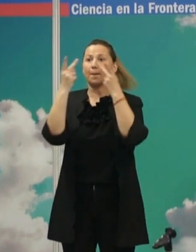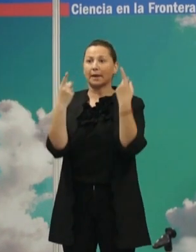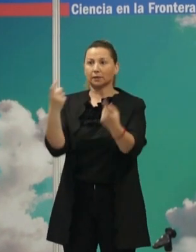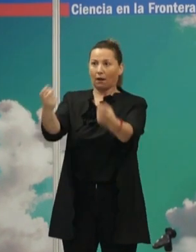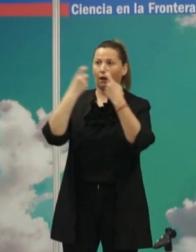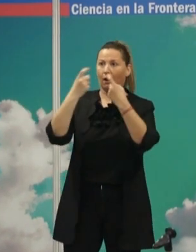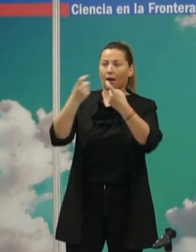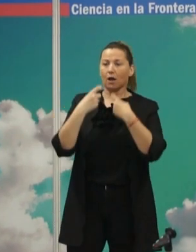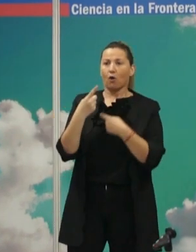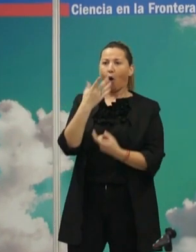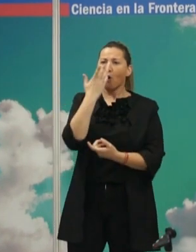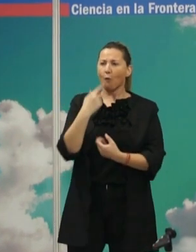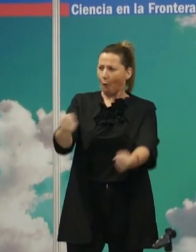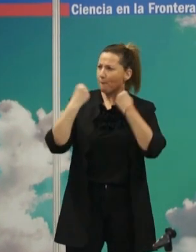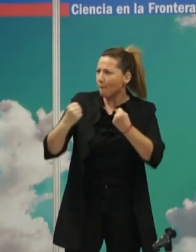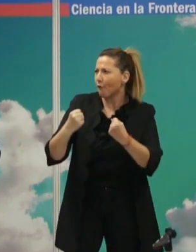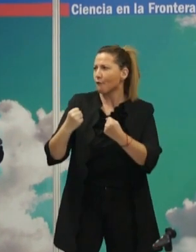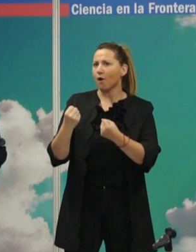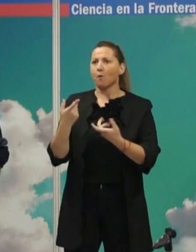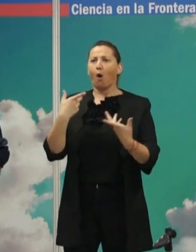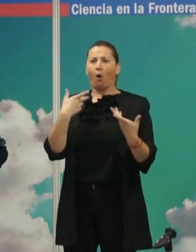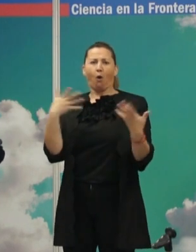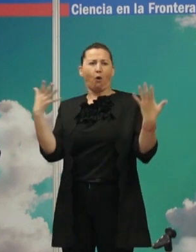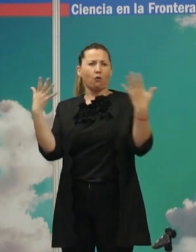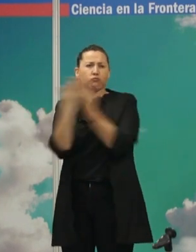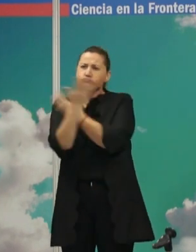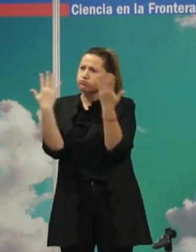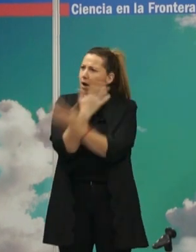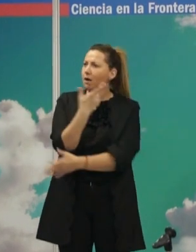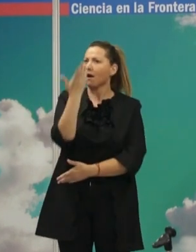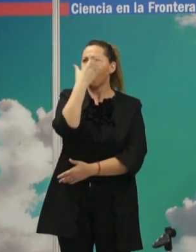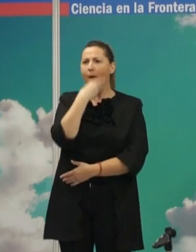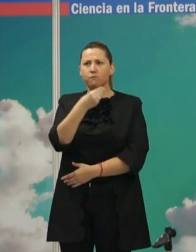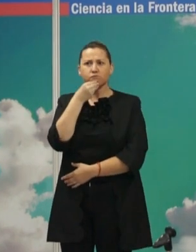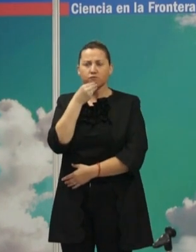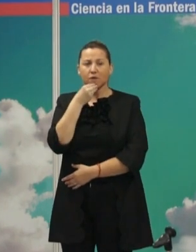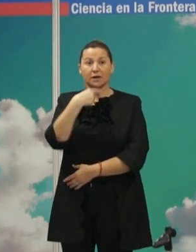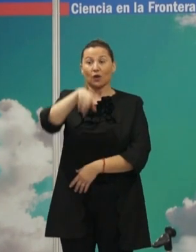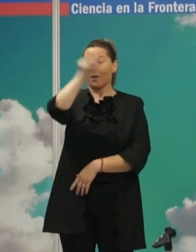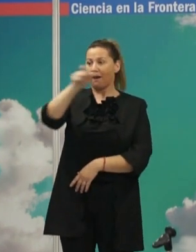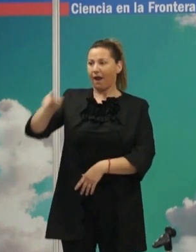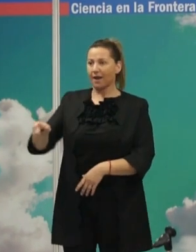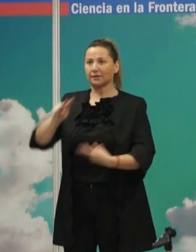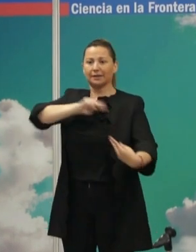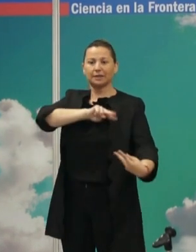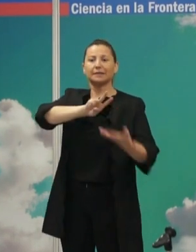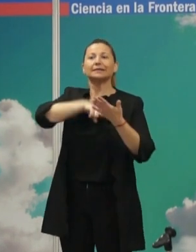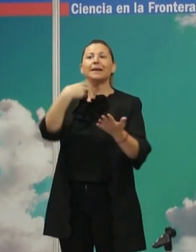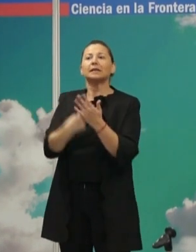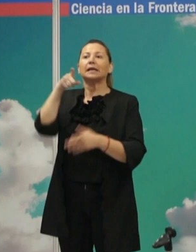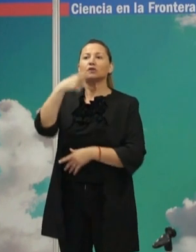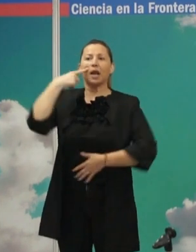ilustraciones en colores muy vivos o muy llamativos o contrastes muy bonitos. La gente interpreta el ronamiento que eso es la realidad.